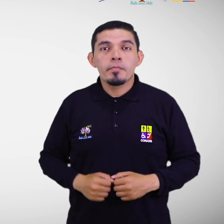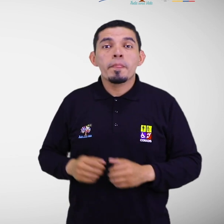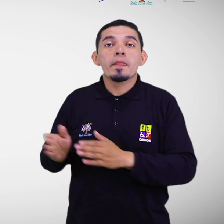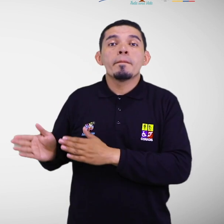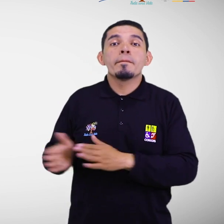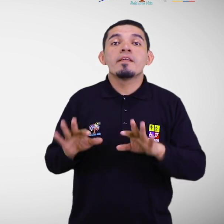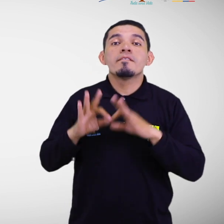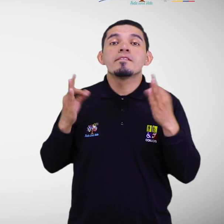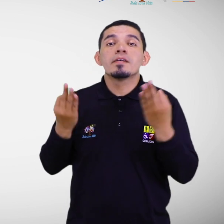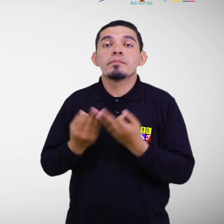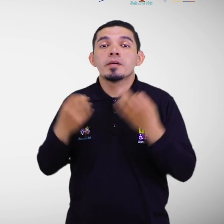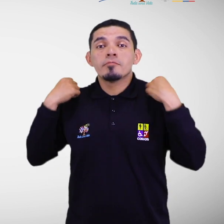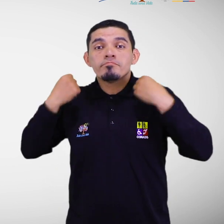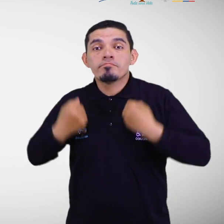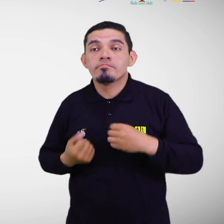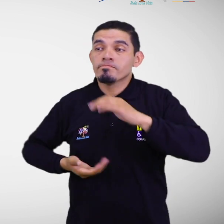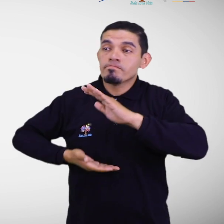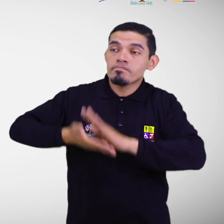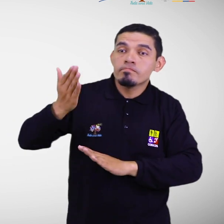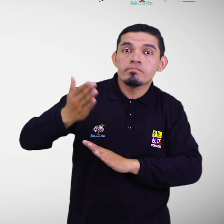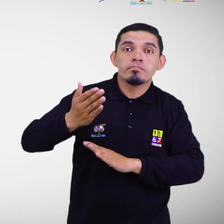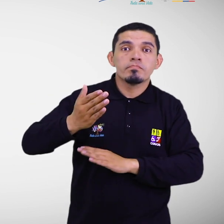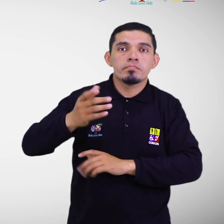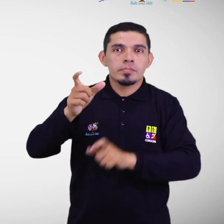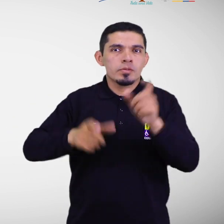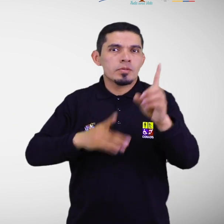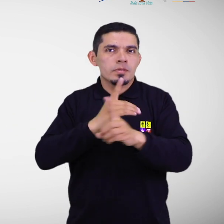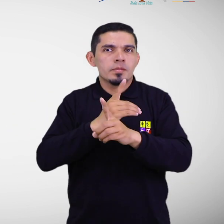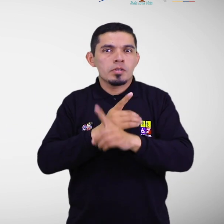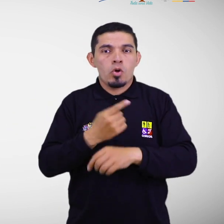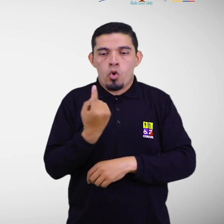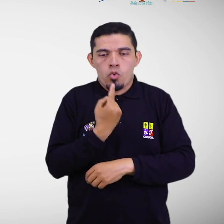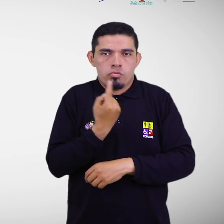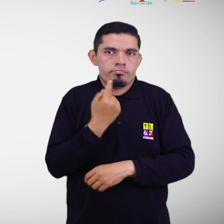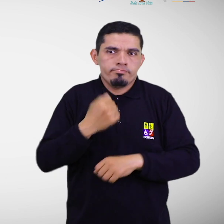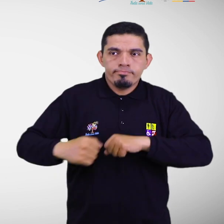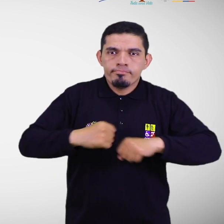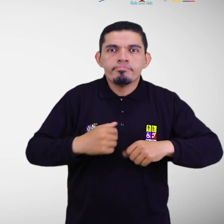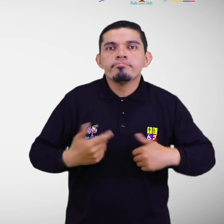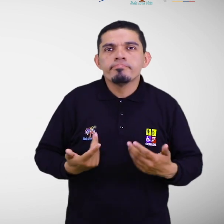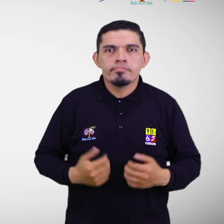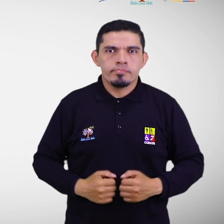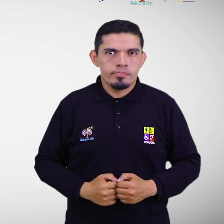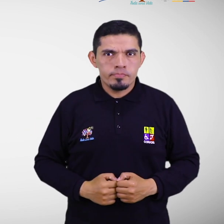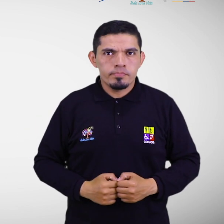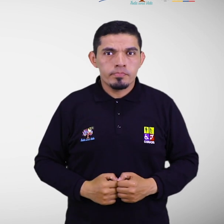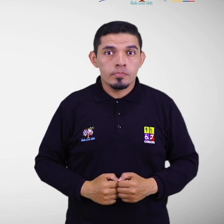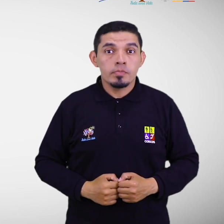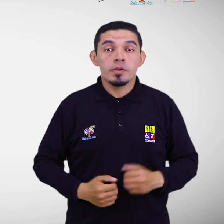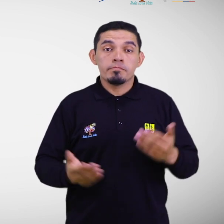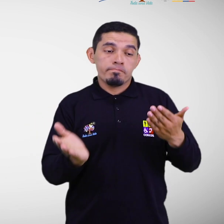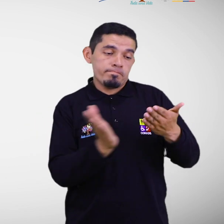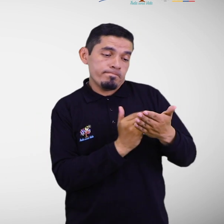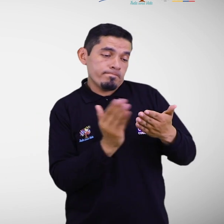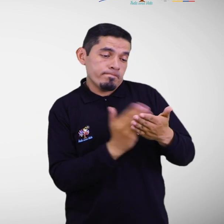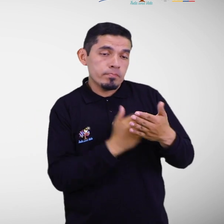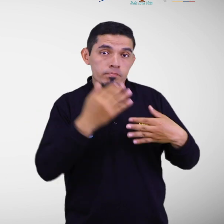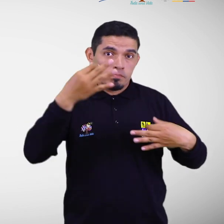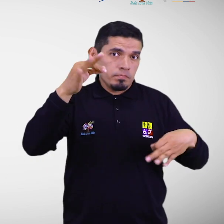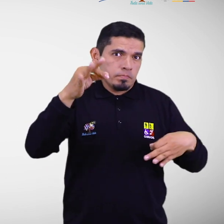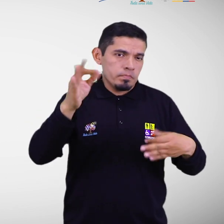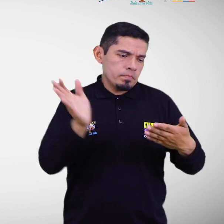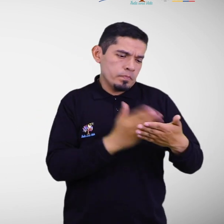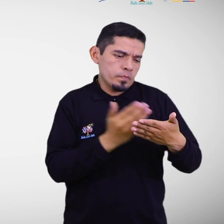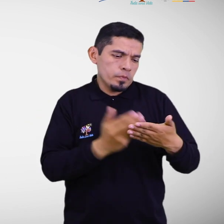familiares e individuales de las personas con discapacidad. Para ello se deberá utilizar una cartilla que además permitirá